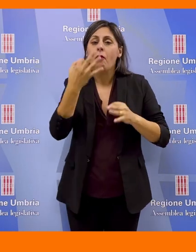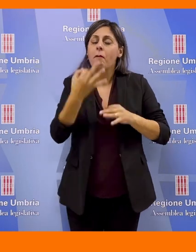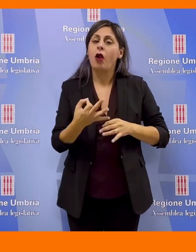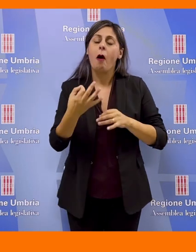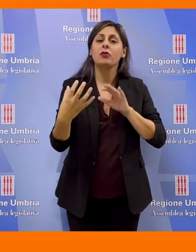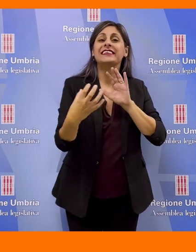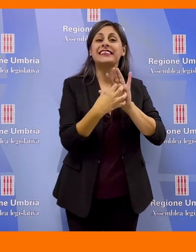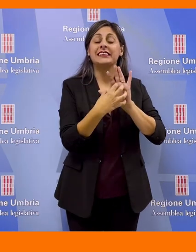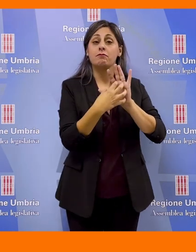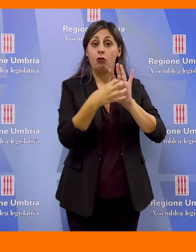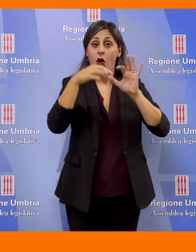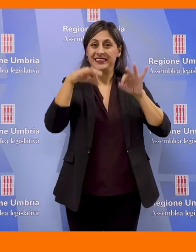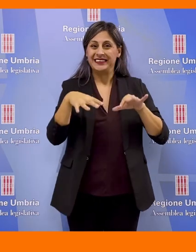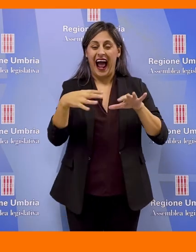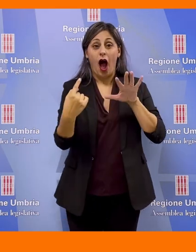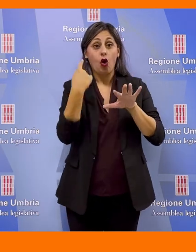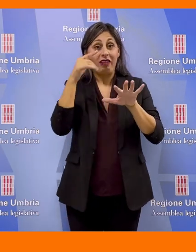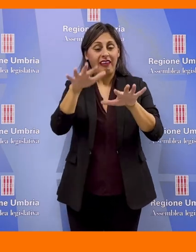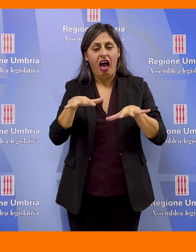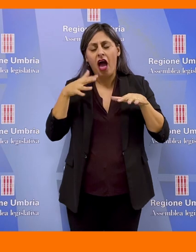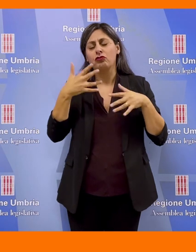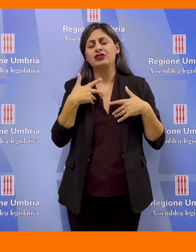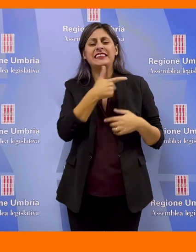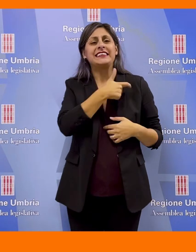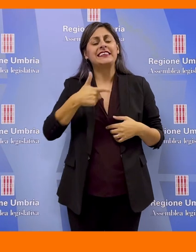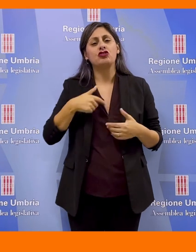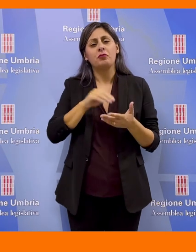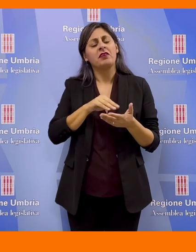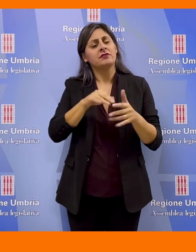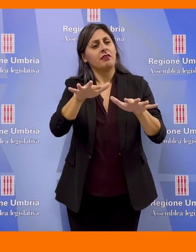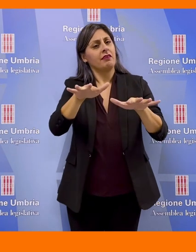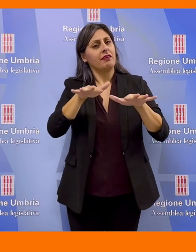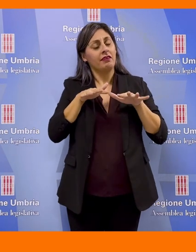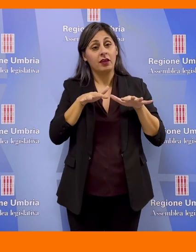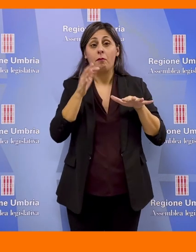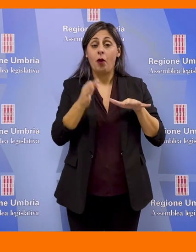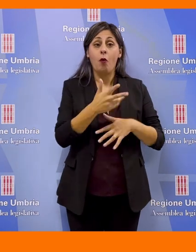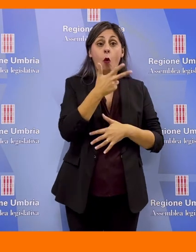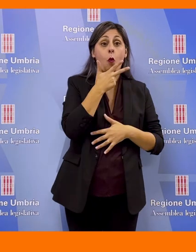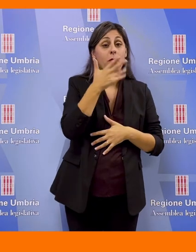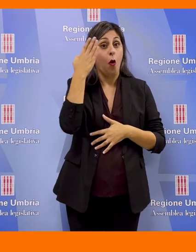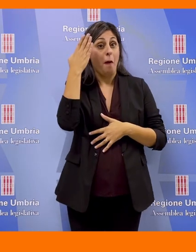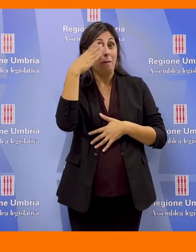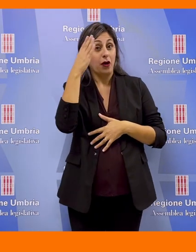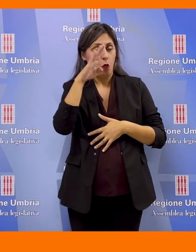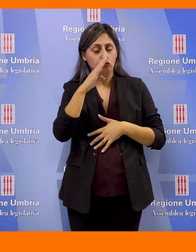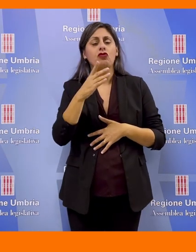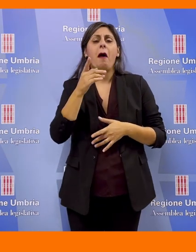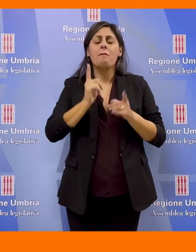'istituzione del simbolo, nella Sala dei Notari c'erano tanti sindaci, a cominciare da quelli di Gubbio e di Perugia, esponenti